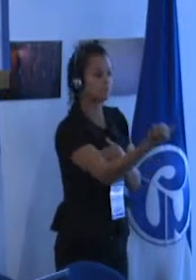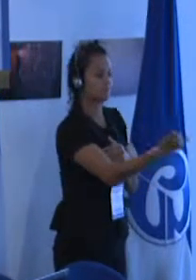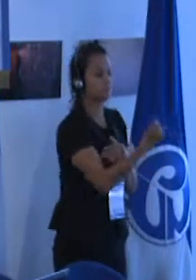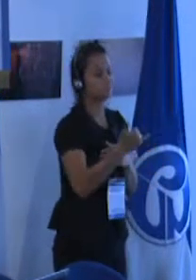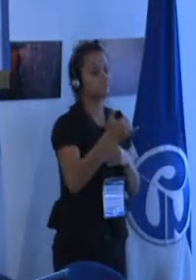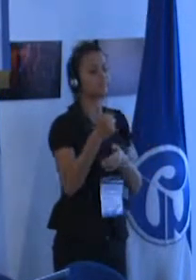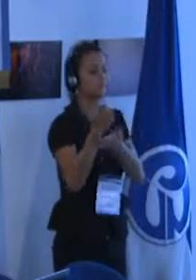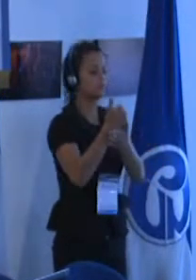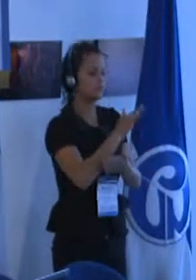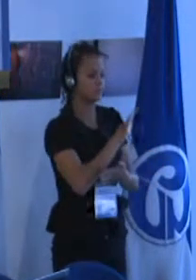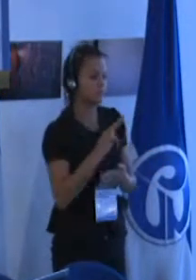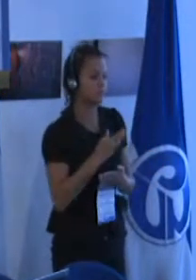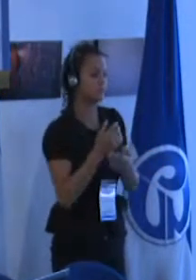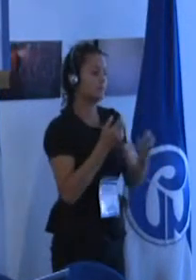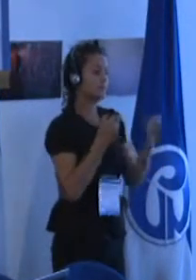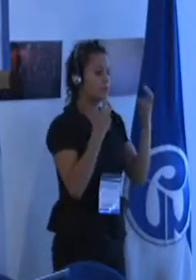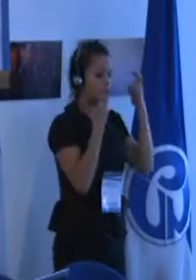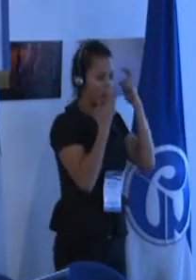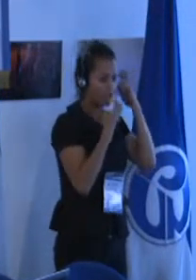ortofonía